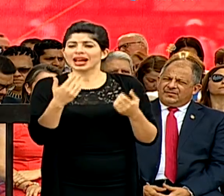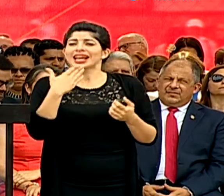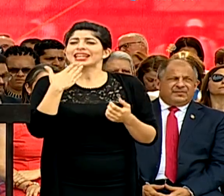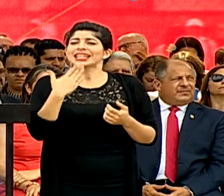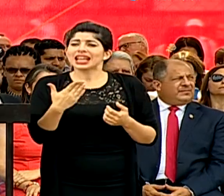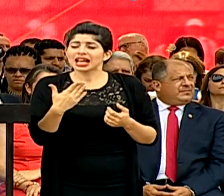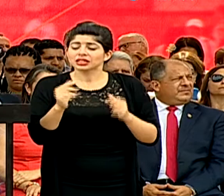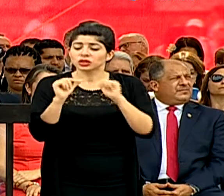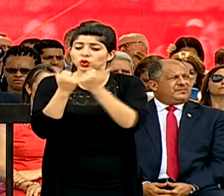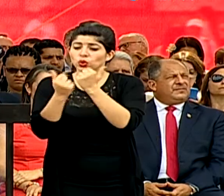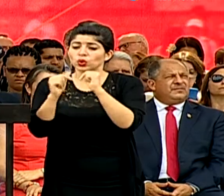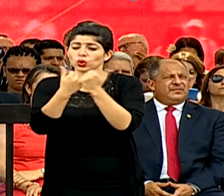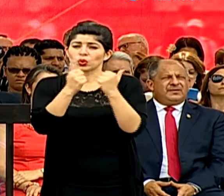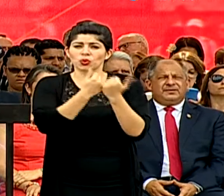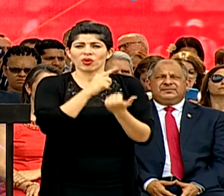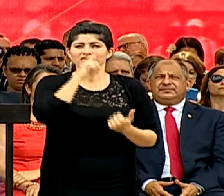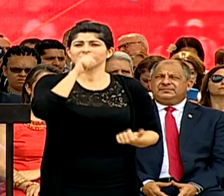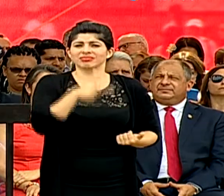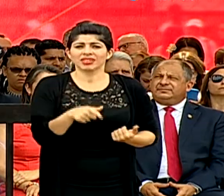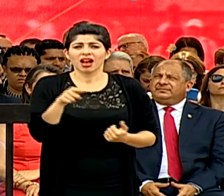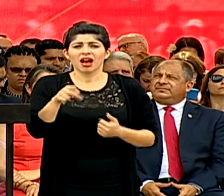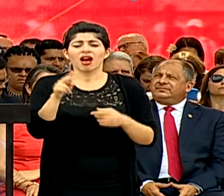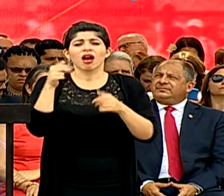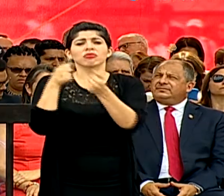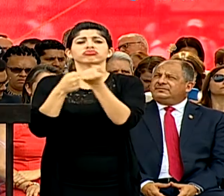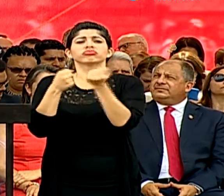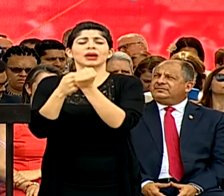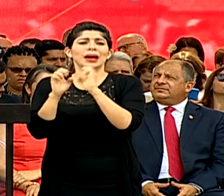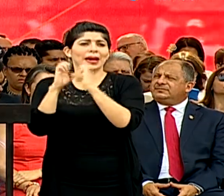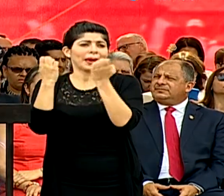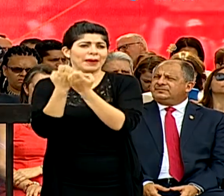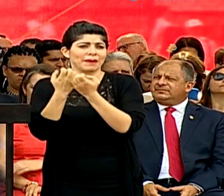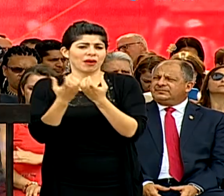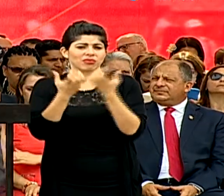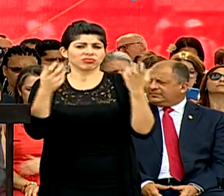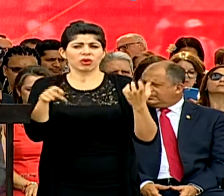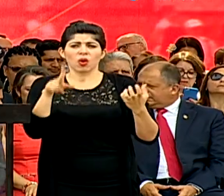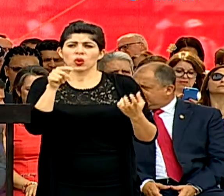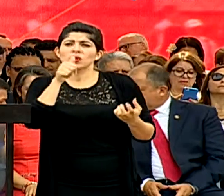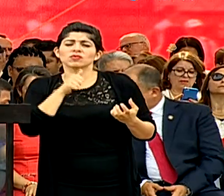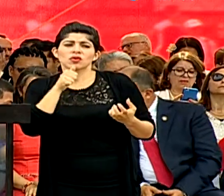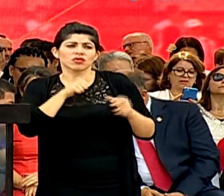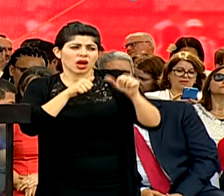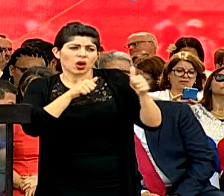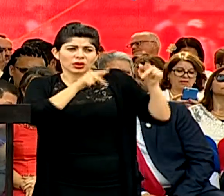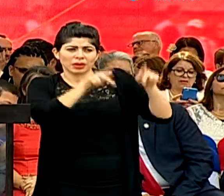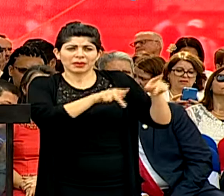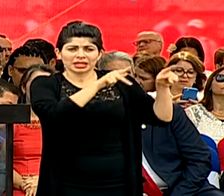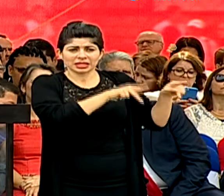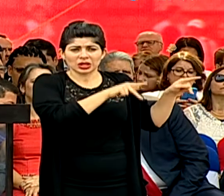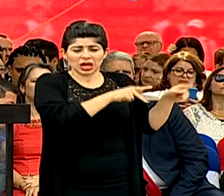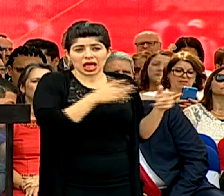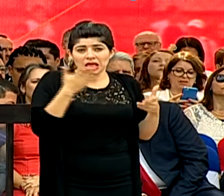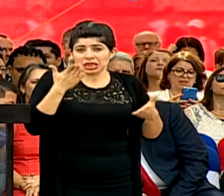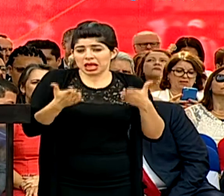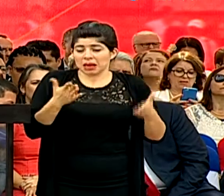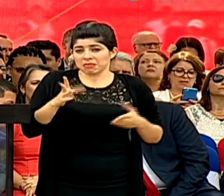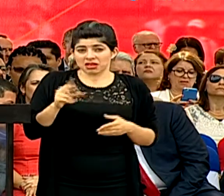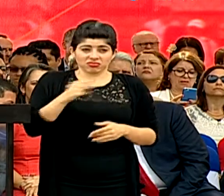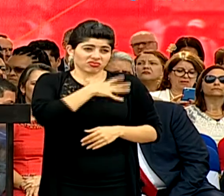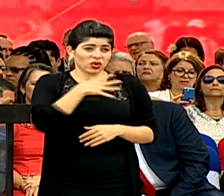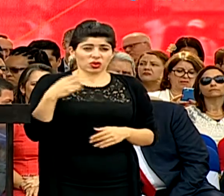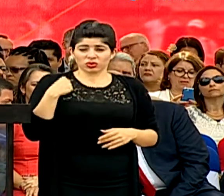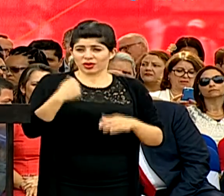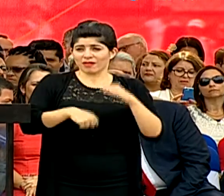grupos extremistas que apoyan a un equipo, no son tolerantes con otras personas. Que tal vez ni les gusta el